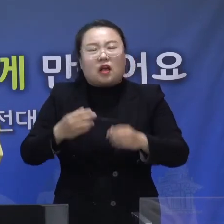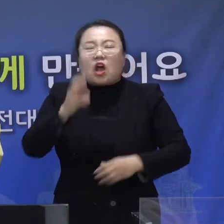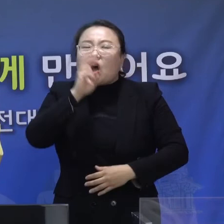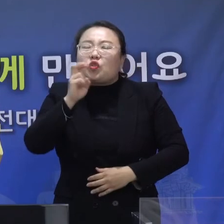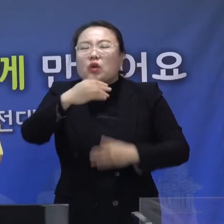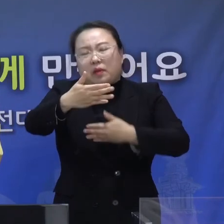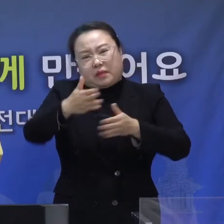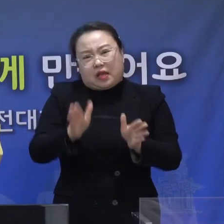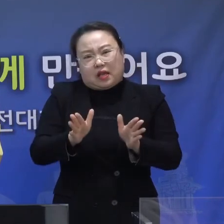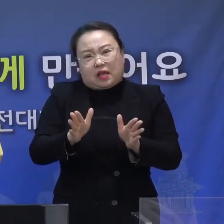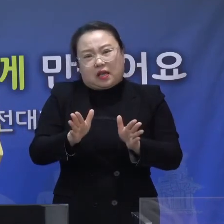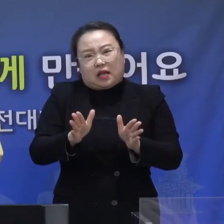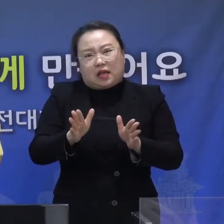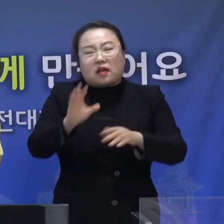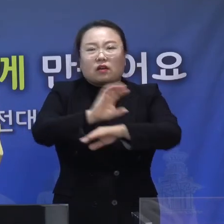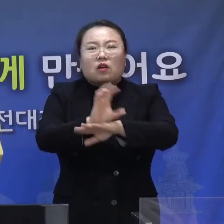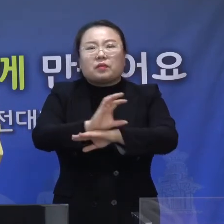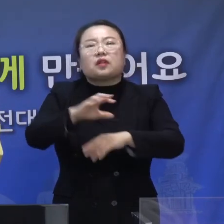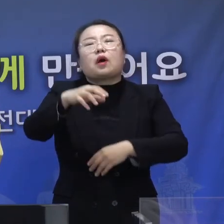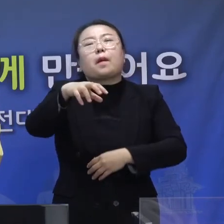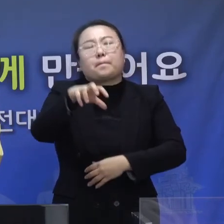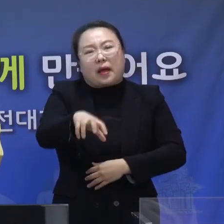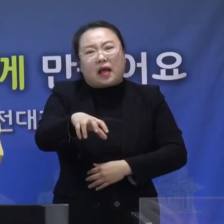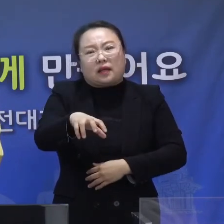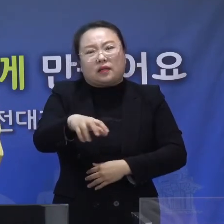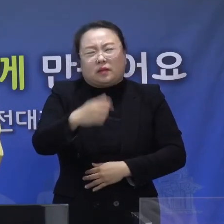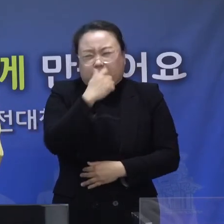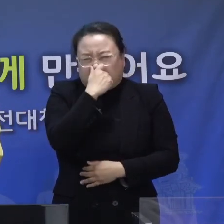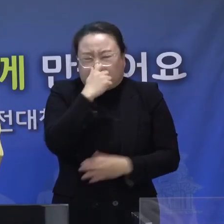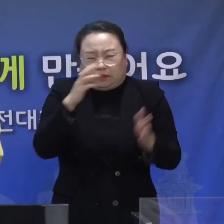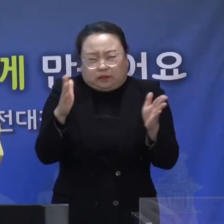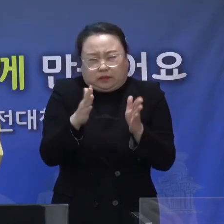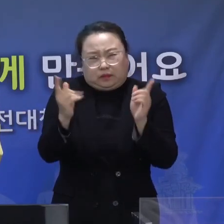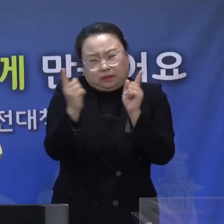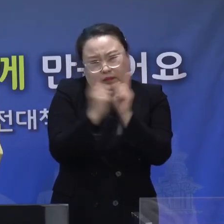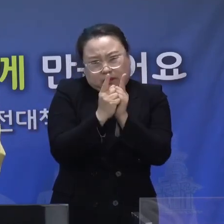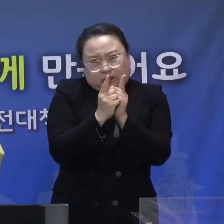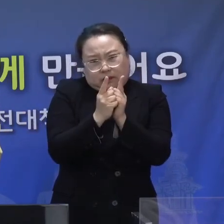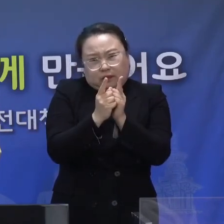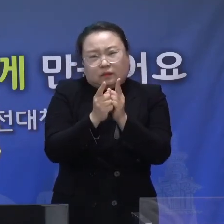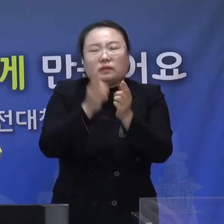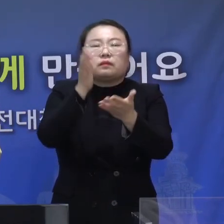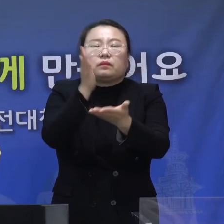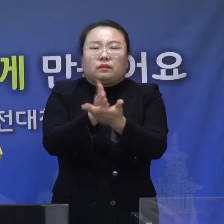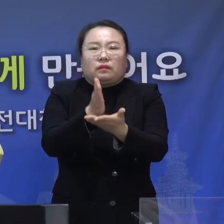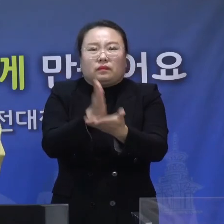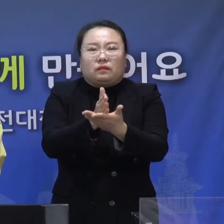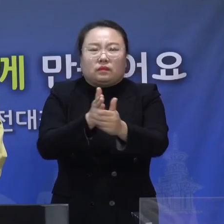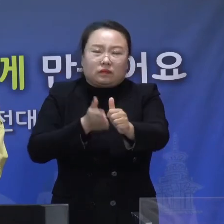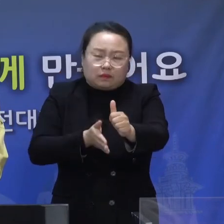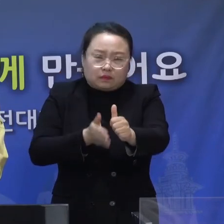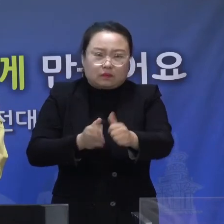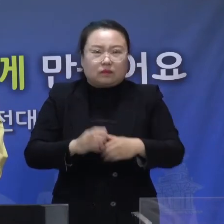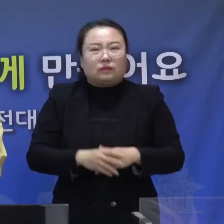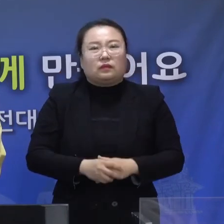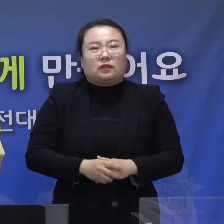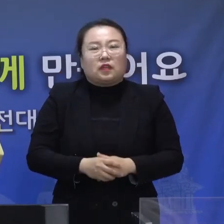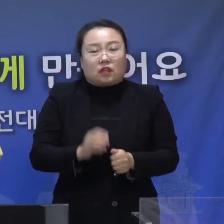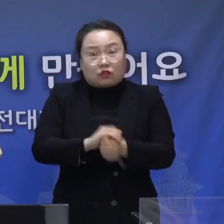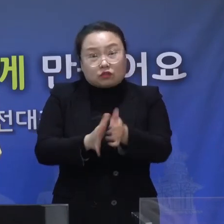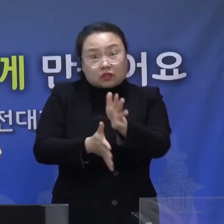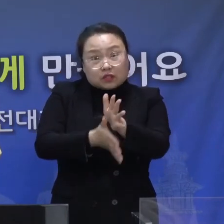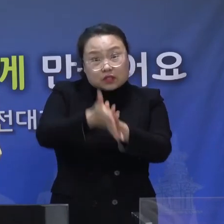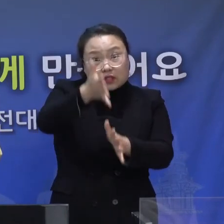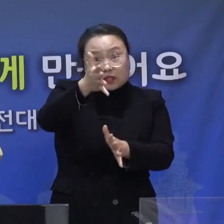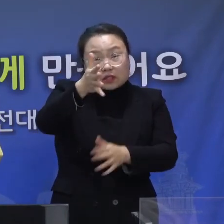밀접, 밀집, 밀폐된 장소 방문을 자제해 주시기 바랍니다. 우리 시에서도 할